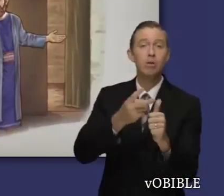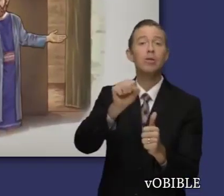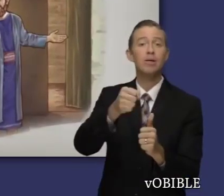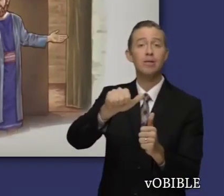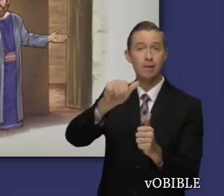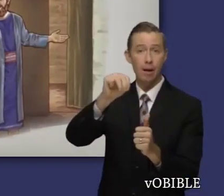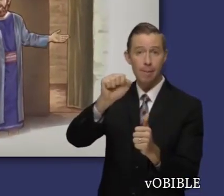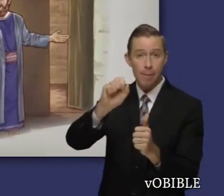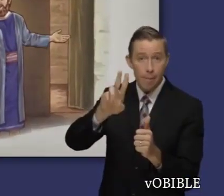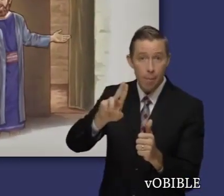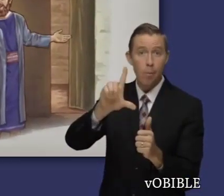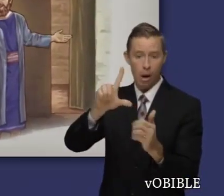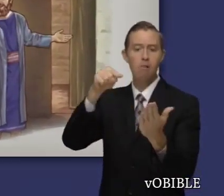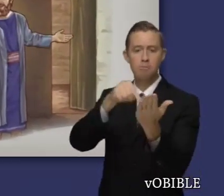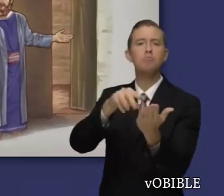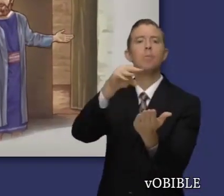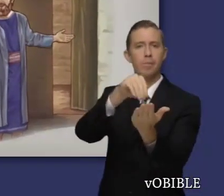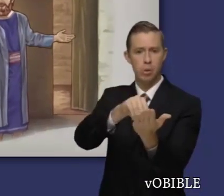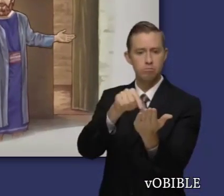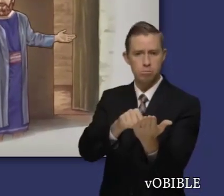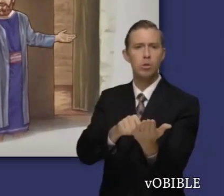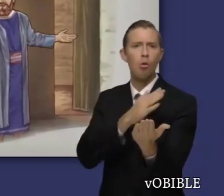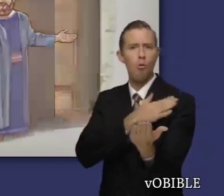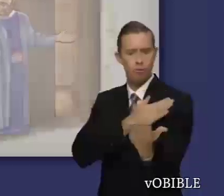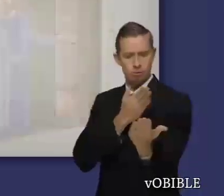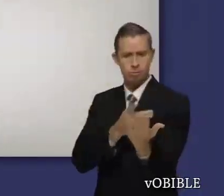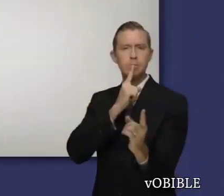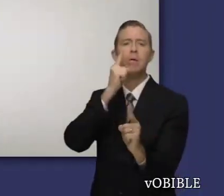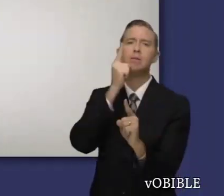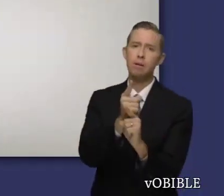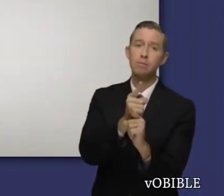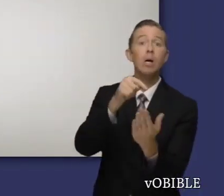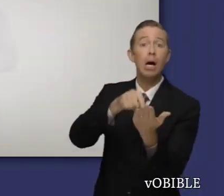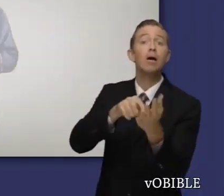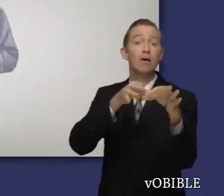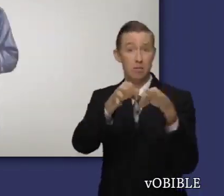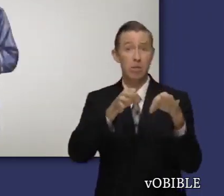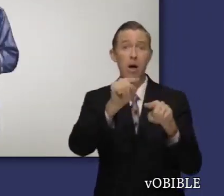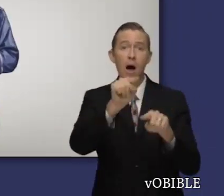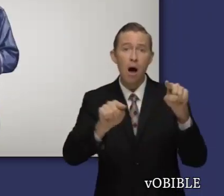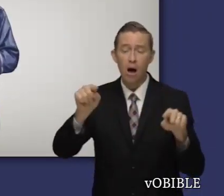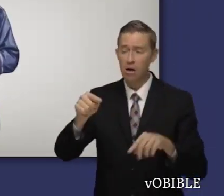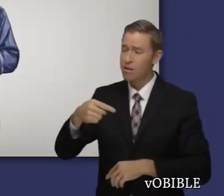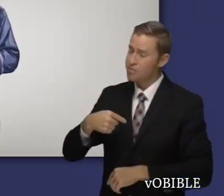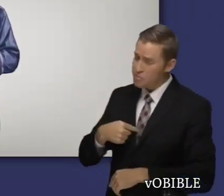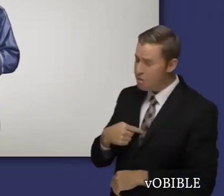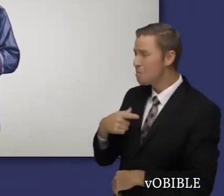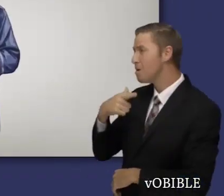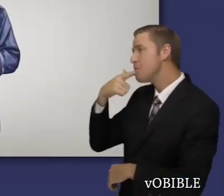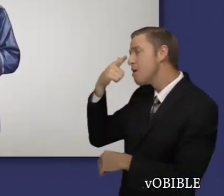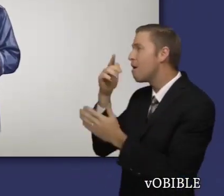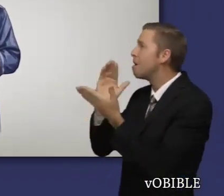abiertamente incluso los errores de los grandes líderes de Israel. Además, vemos que quienes cometen un pecado, aunque